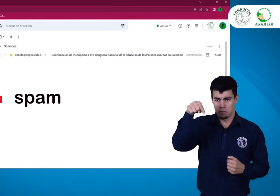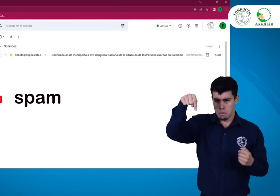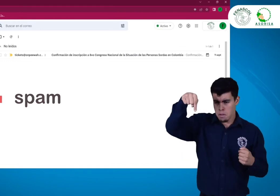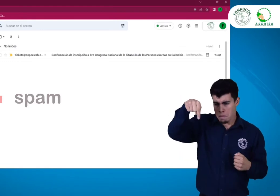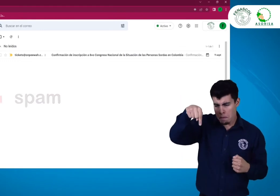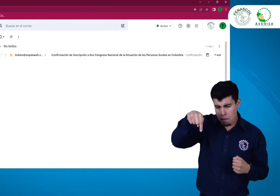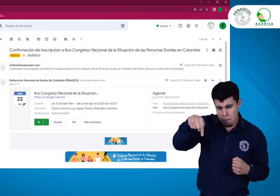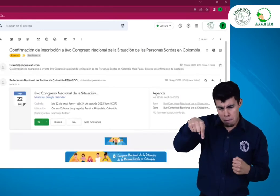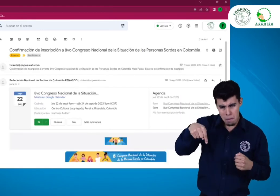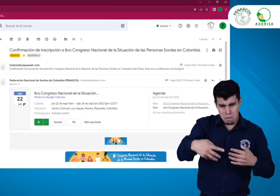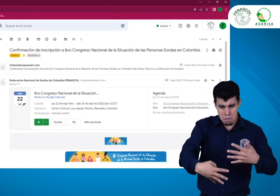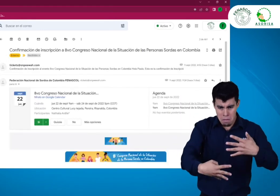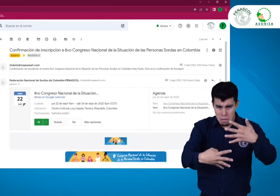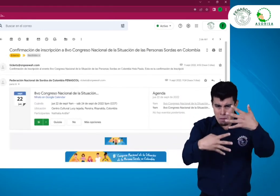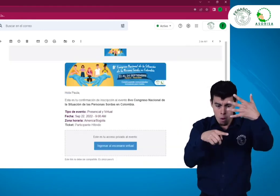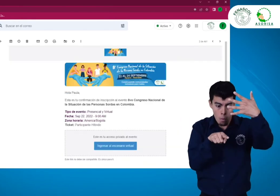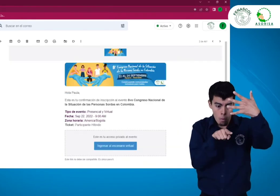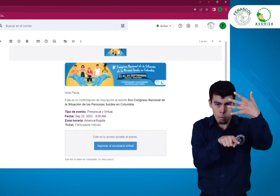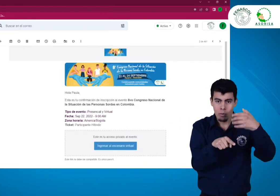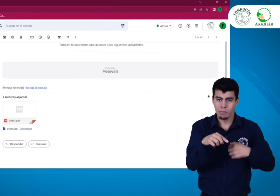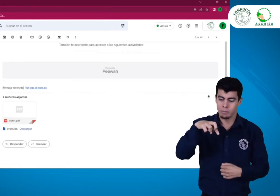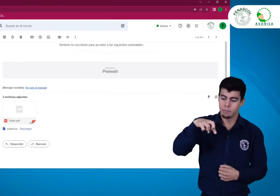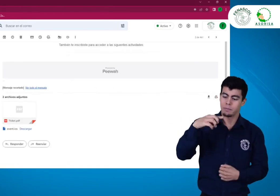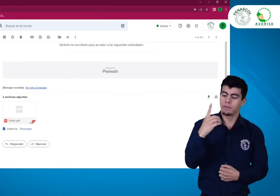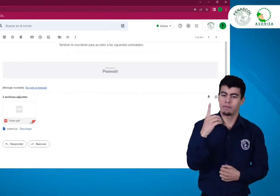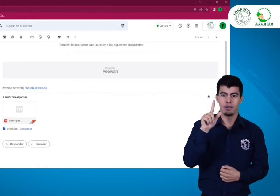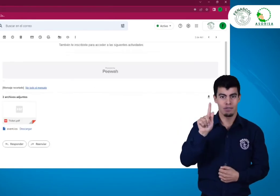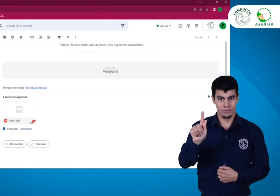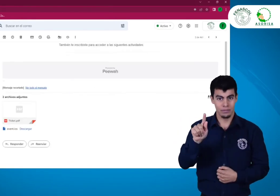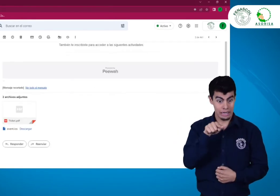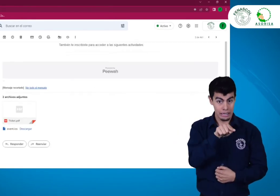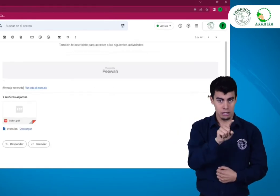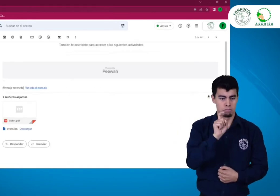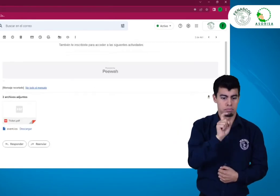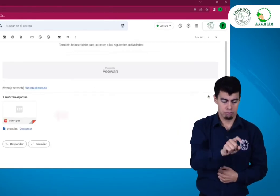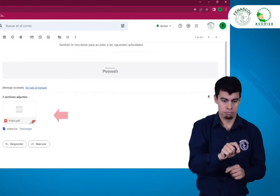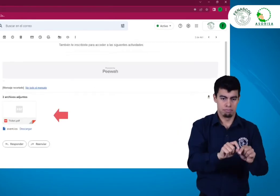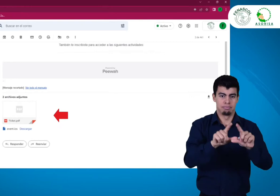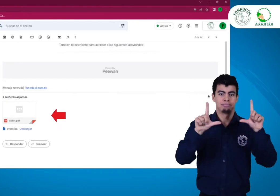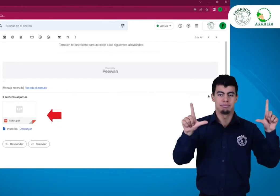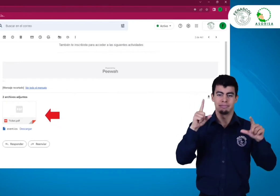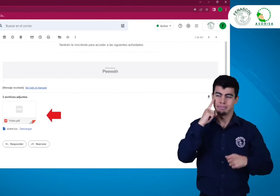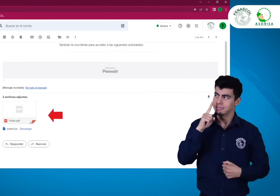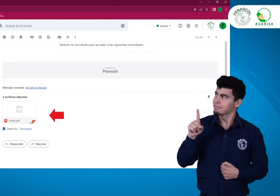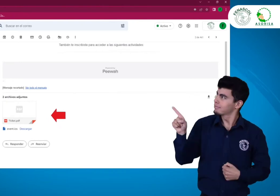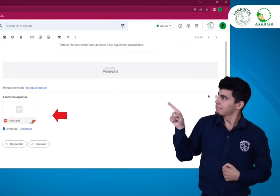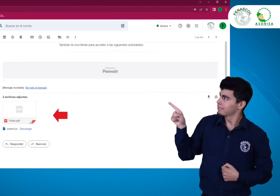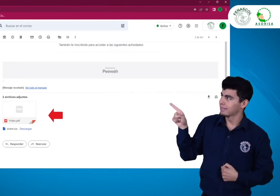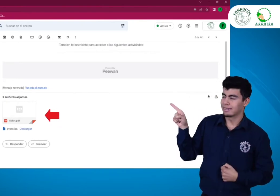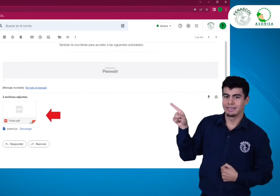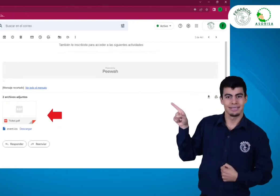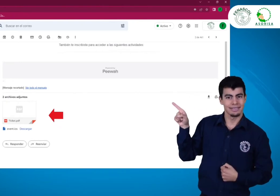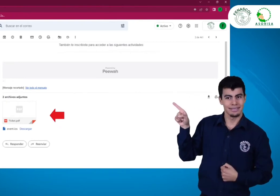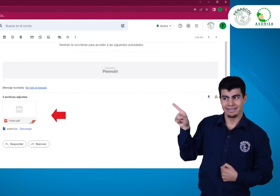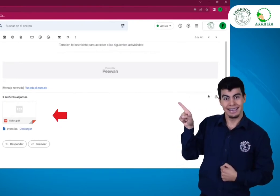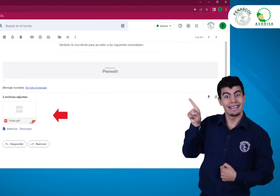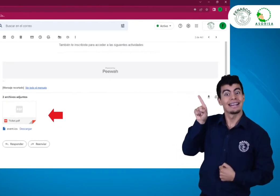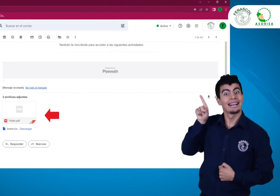Cuando abras el correo, encontrarás en la parte inferior un archivo adjunto en formato PDF. Al